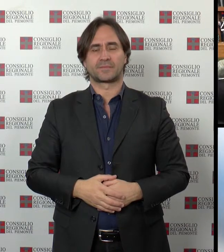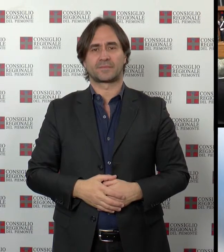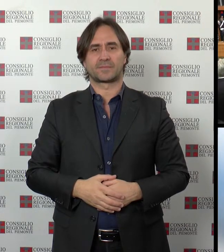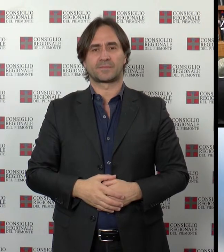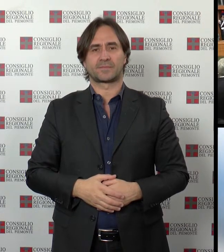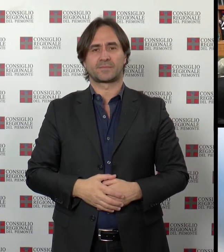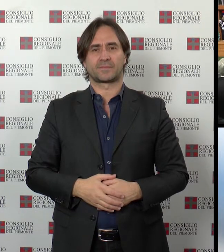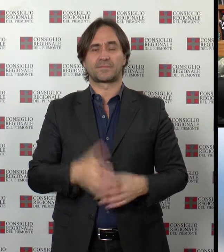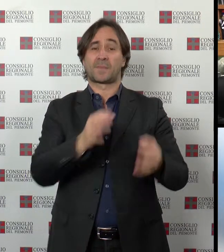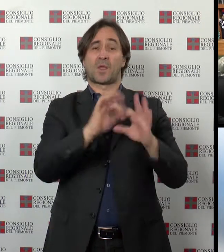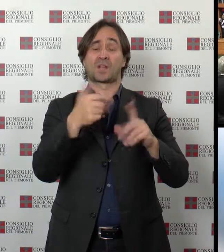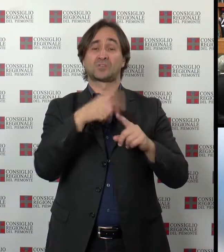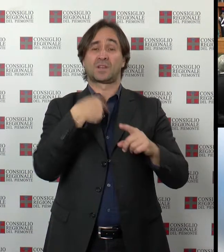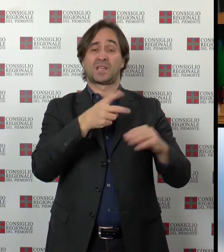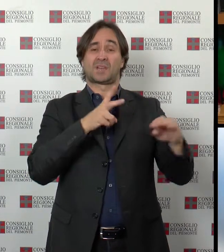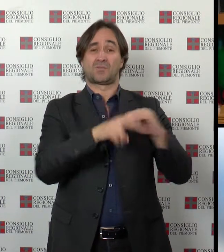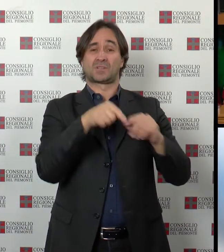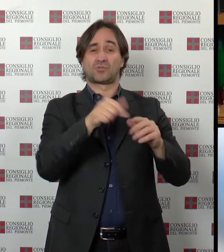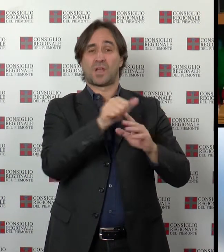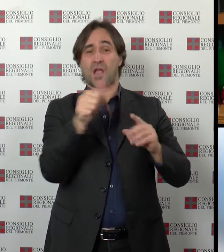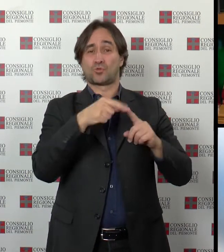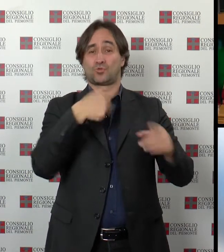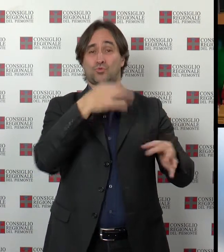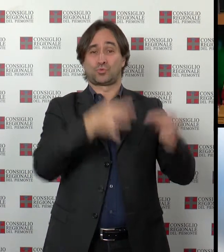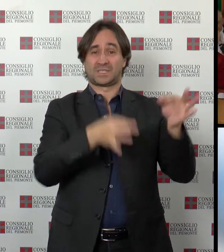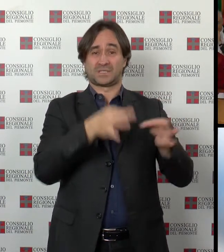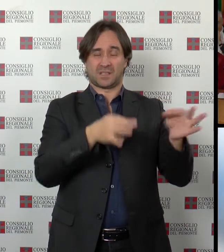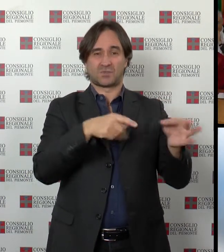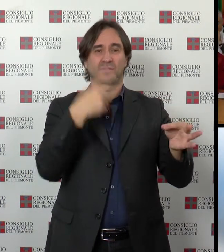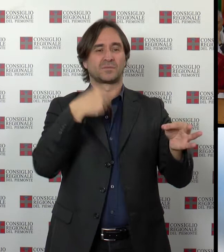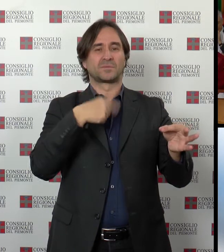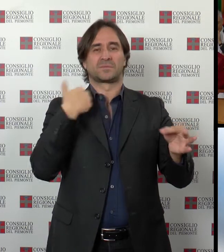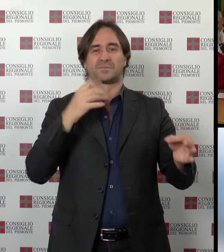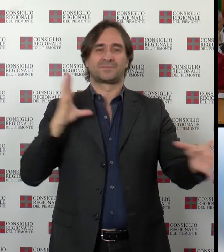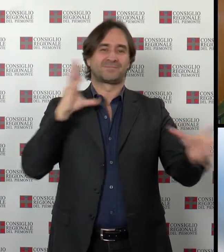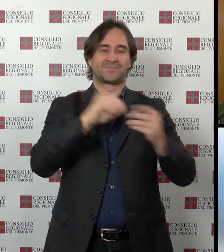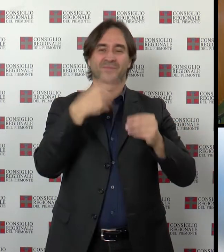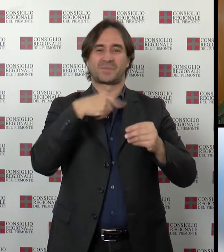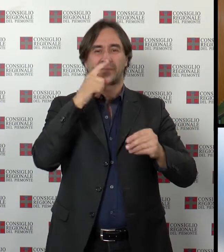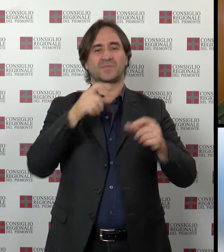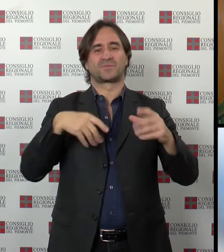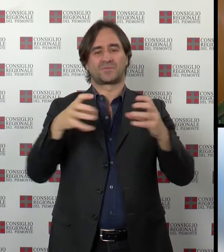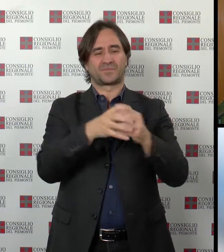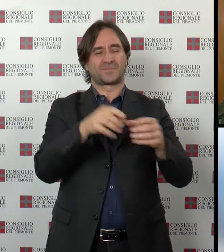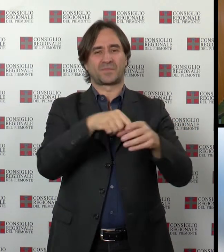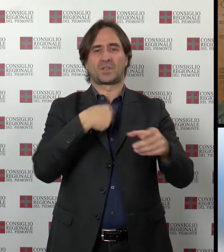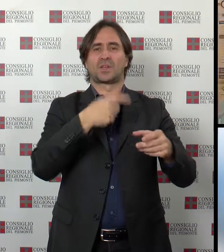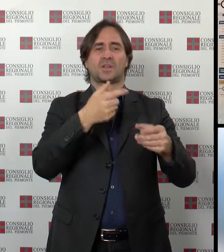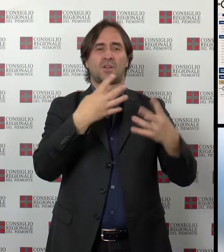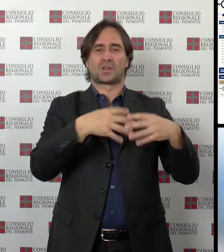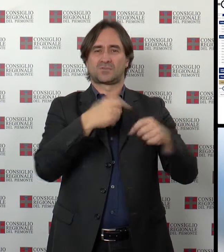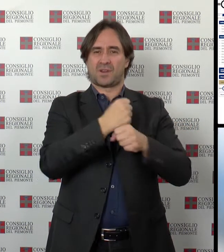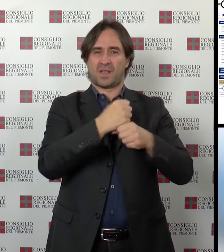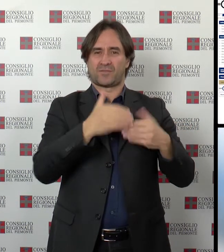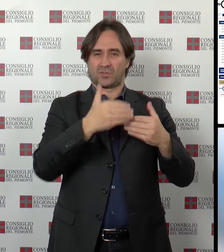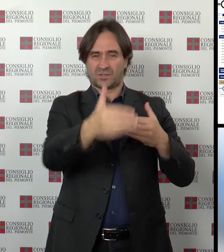In occasione dell'inaugurazione dell'anno giudiziario le relazioni riguardanti l'attività svolta dagli organi giuridizionali, civili e penali sono state